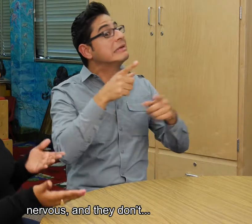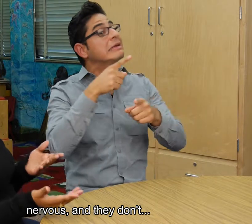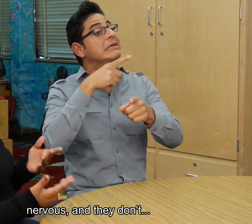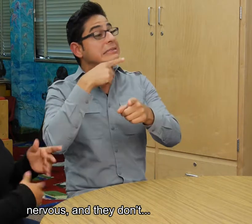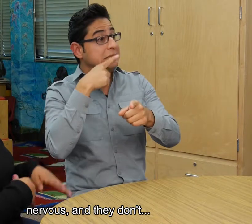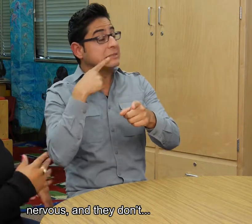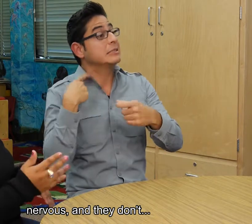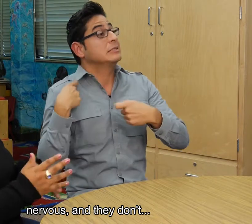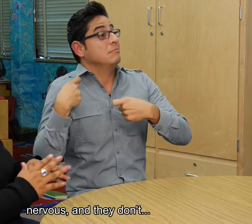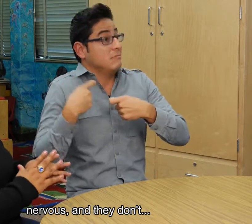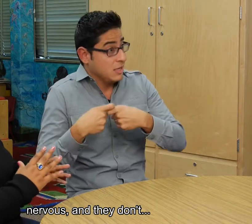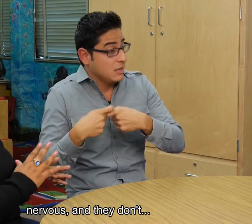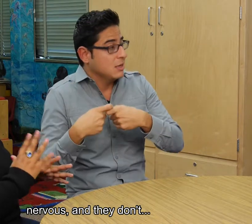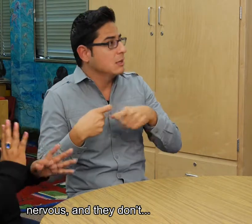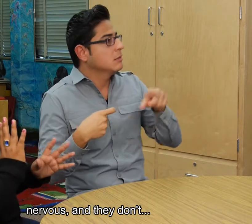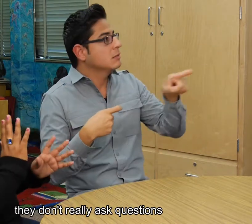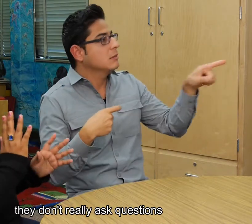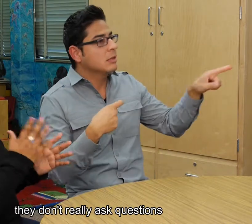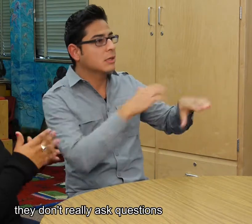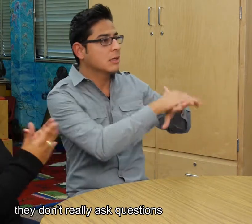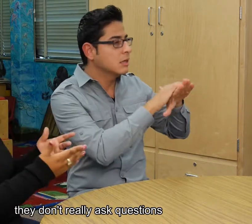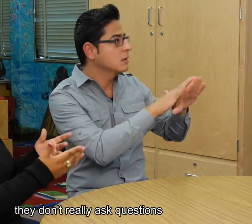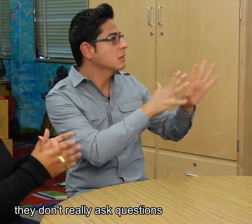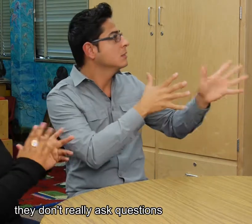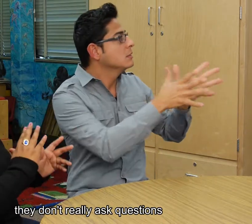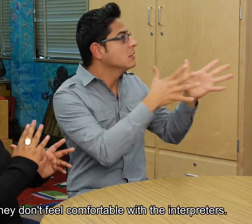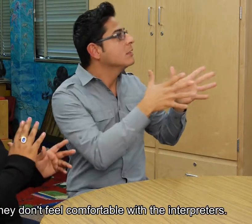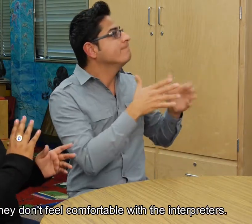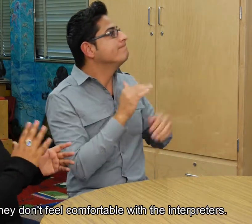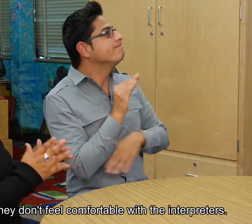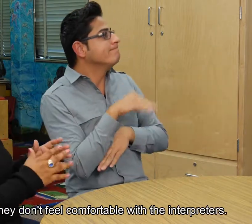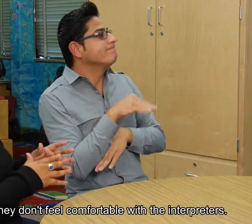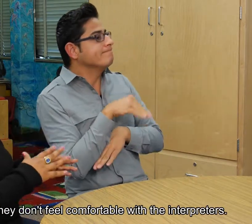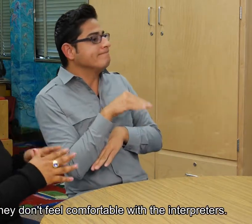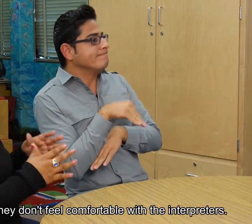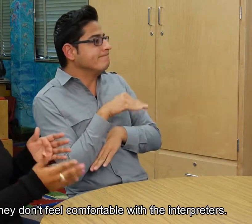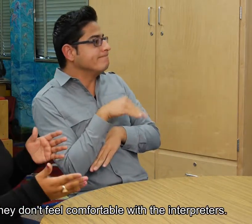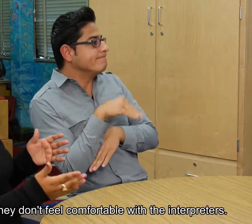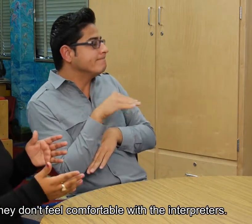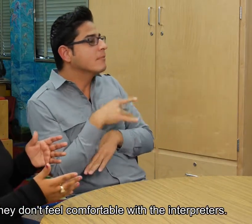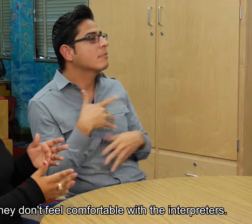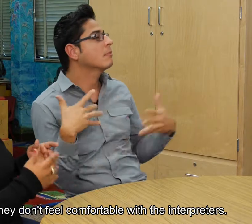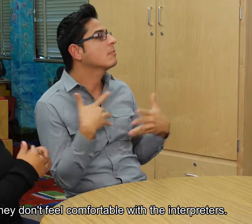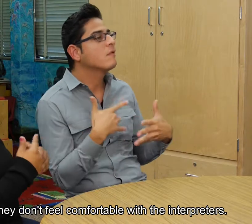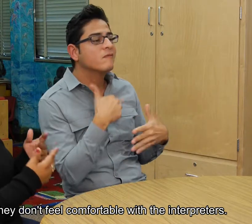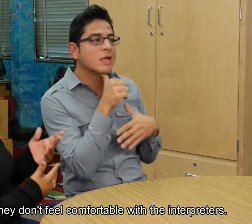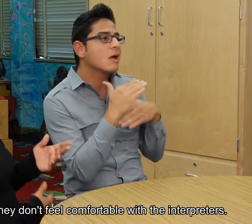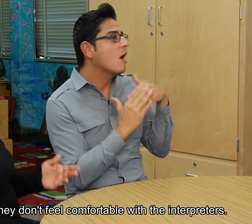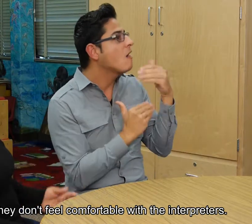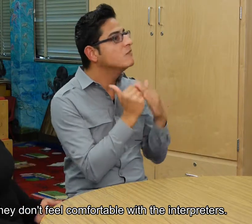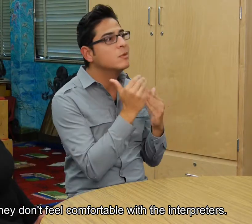nerviosos, y no, no, en realidad no hacen preguntas porque no se sienten confortables con los intérpretes.